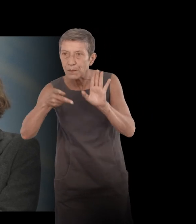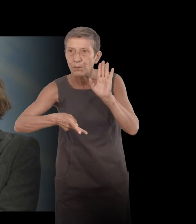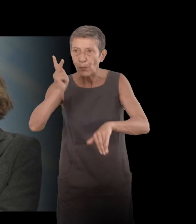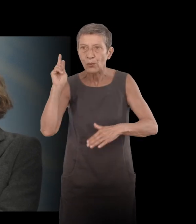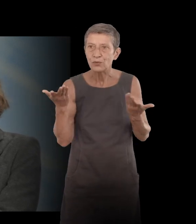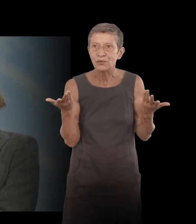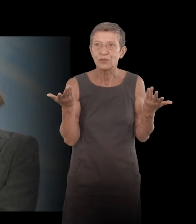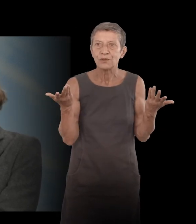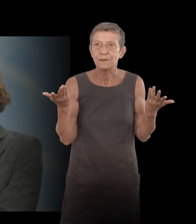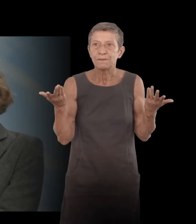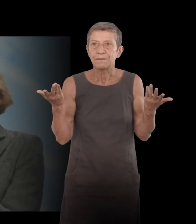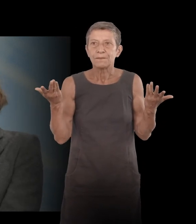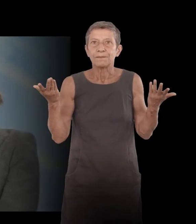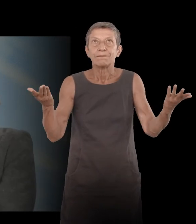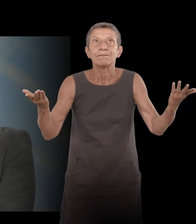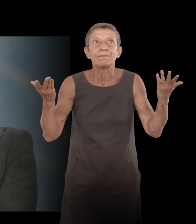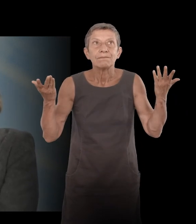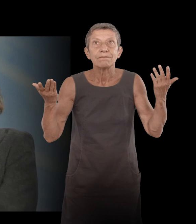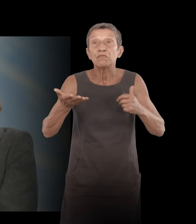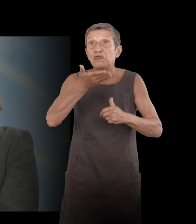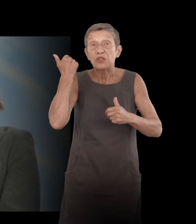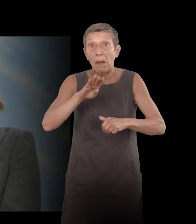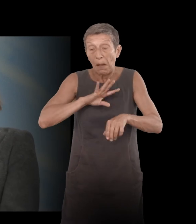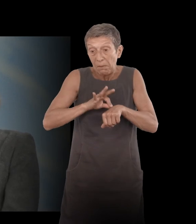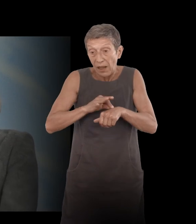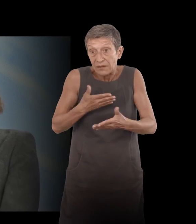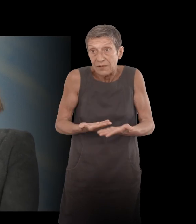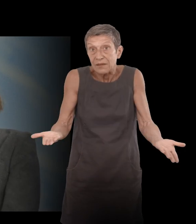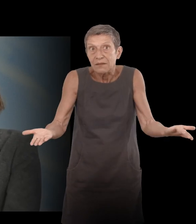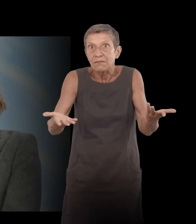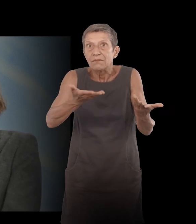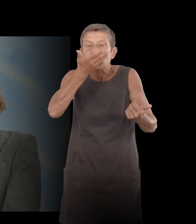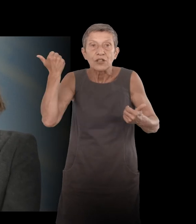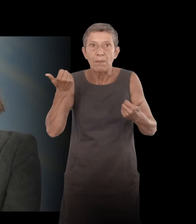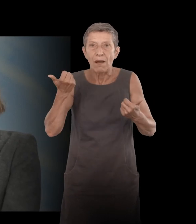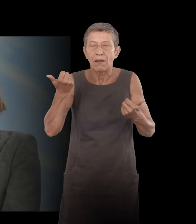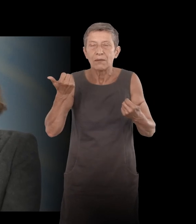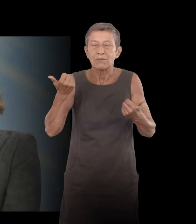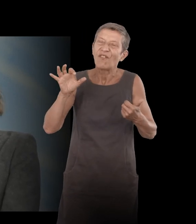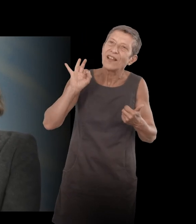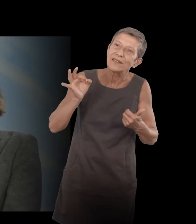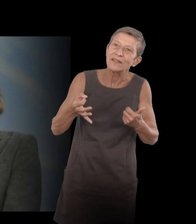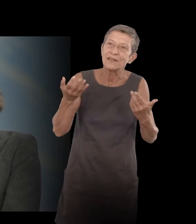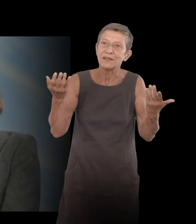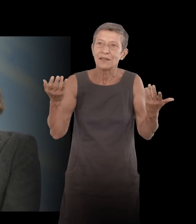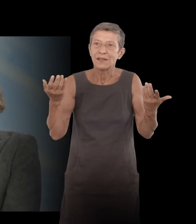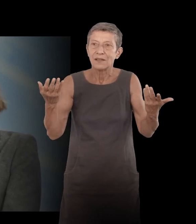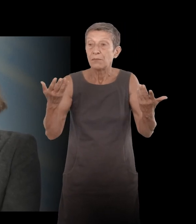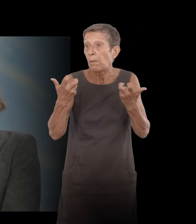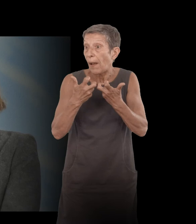je ne saurais pas dire en fait si c'est vraiment la maladie parce que de base si par exemple ça m'a remise à la photographie ça c'est très